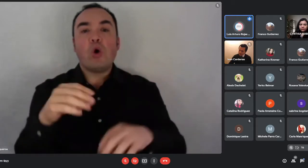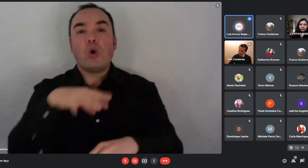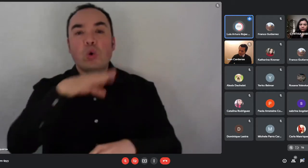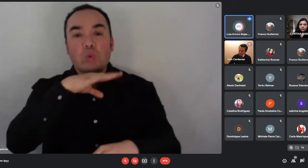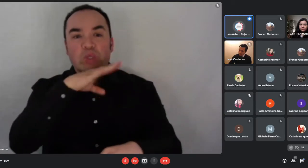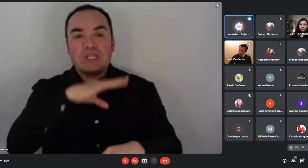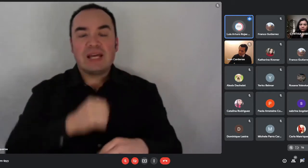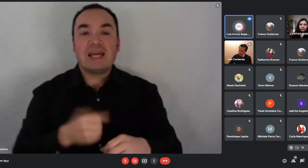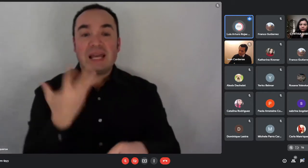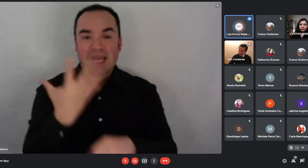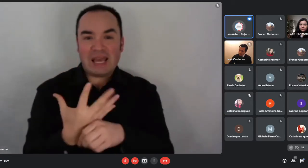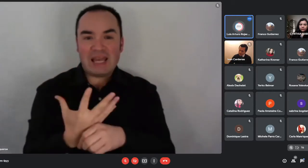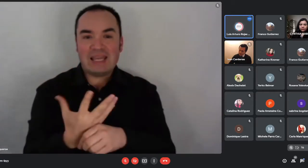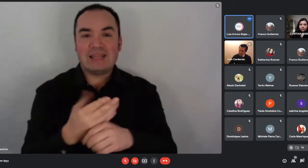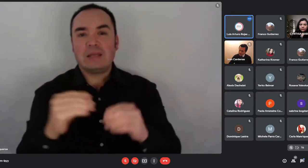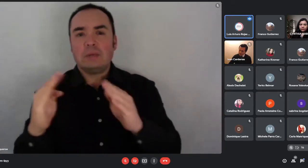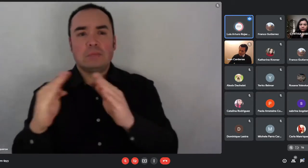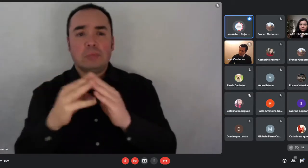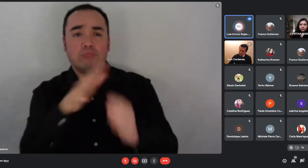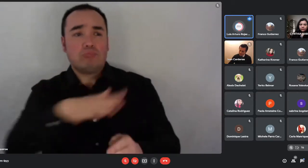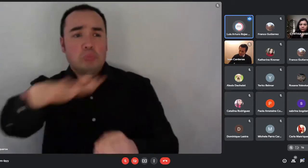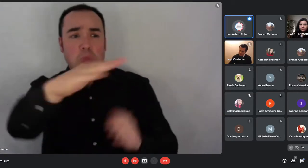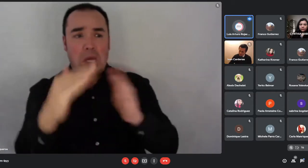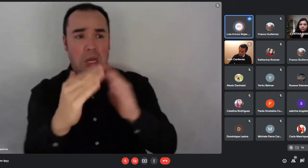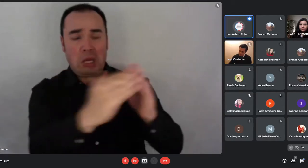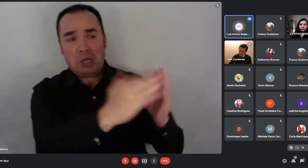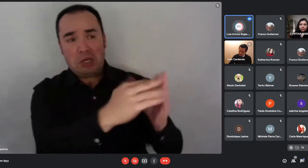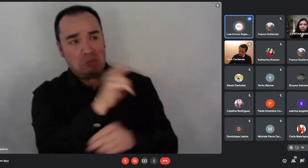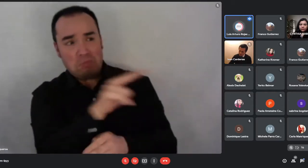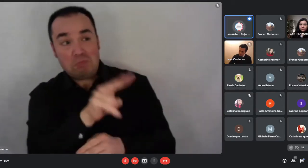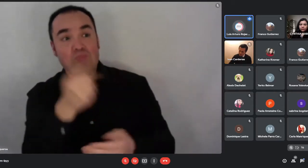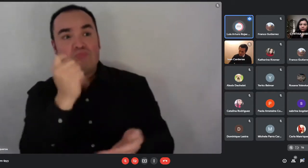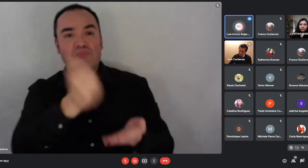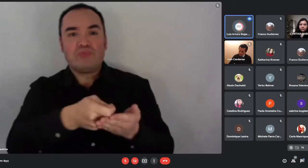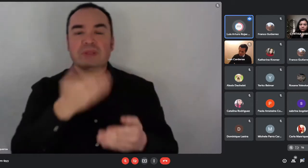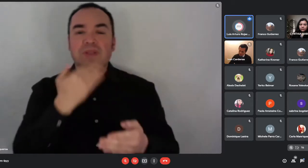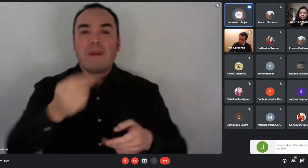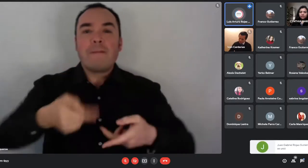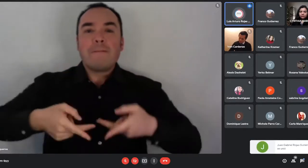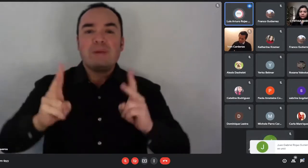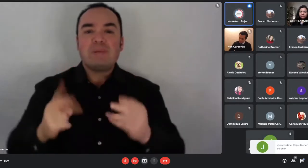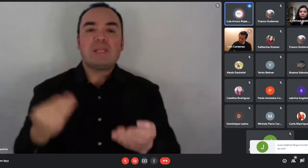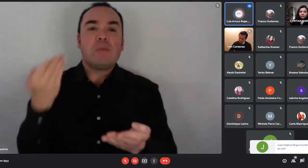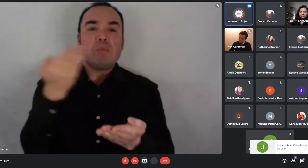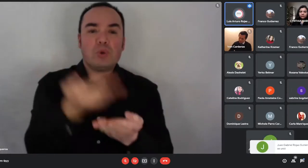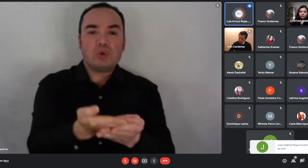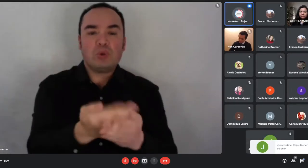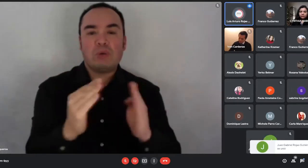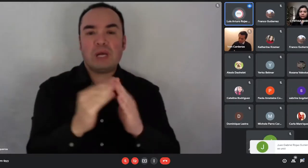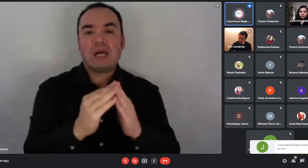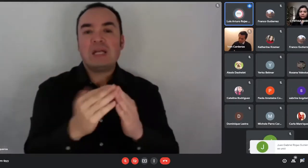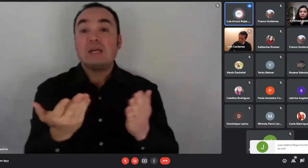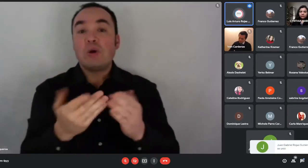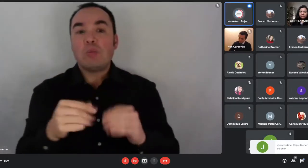permite postular alguna vivienda a través de algún proyecto inmobiliario, es decir, a través de algún comité o a través de alguna inmobiliaria.